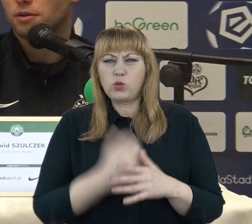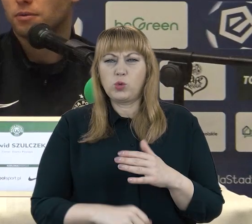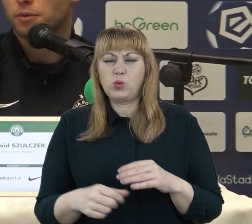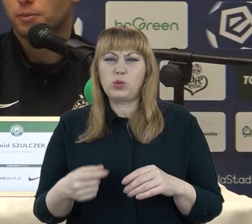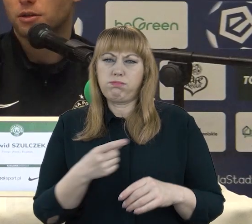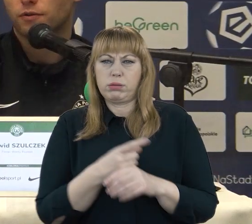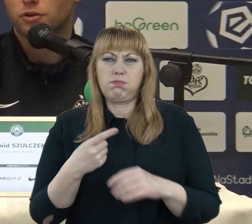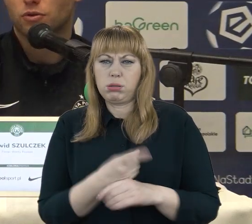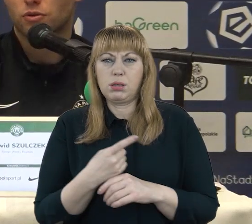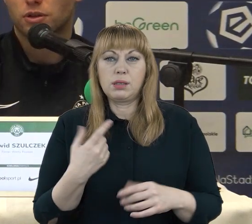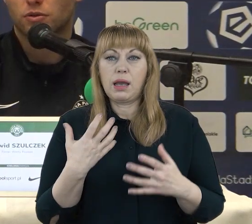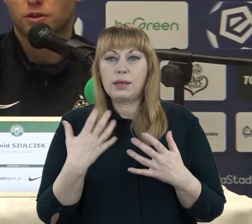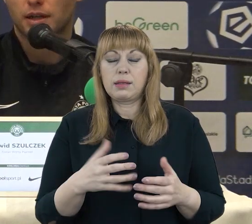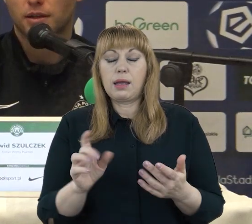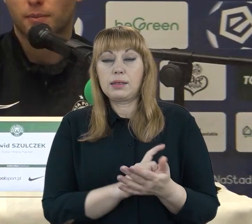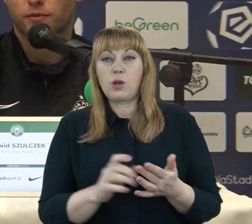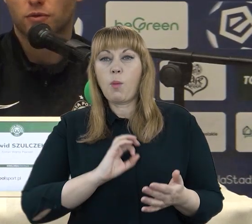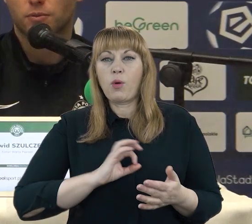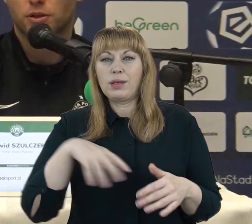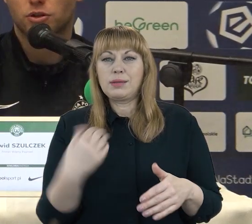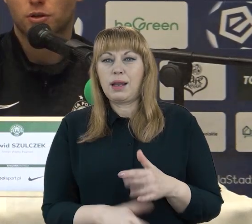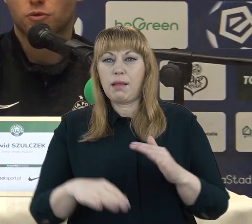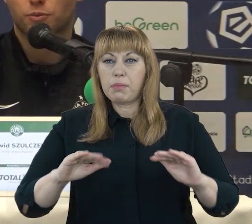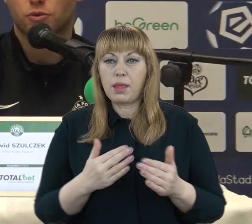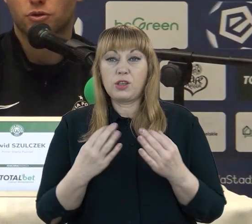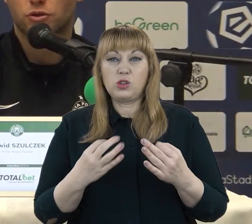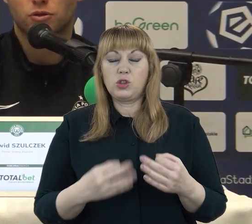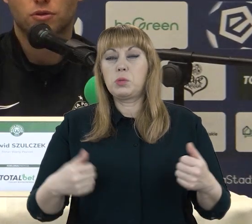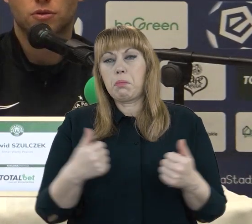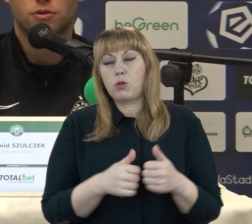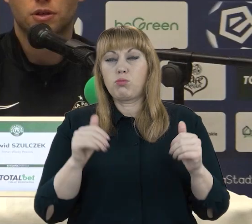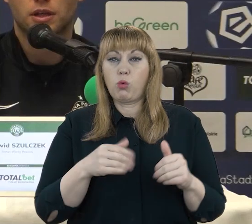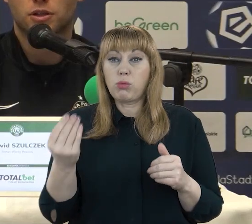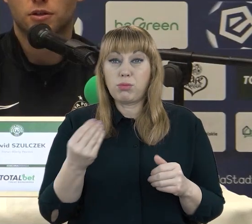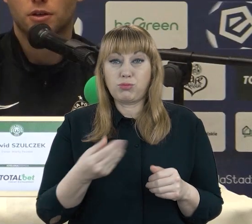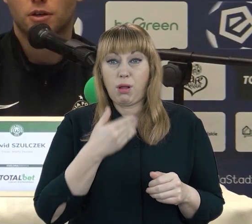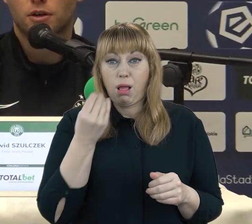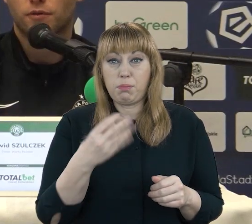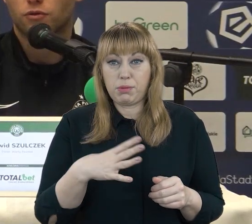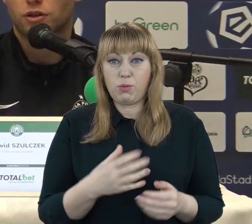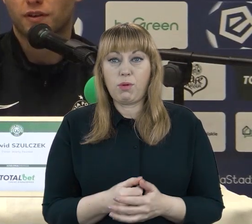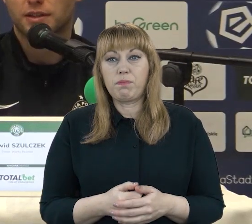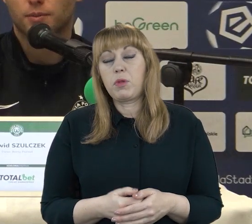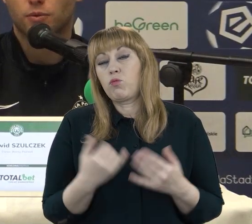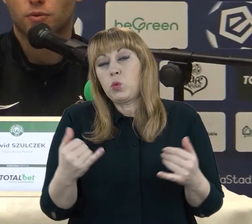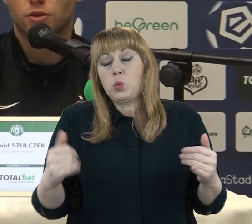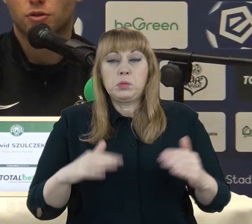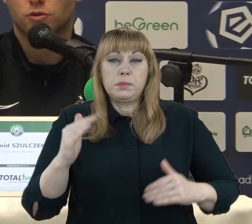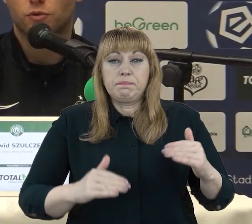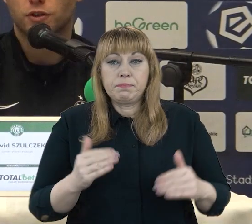i minimalizować to ryzyko straty. Na pewno ten mecz dzisiaj mógł się potoczyć inaczej w różnych fazach, bo iśląc mu wyjść